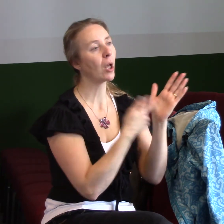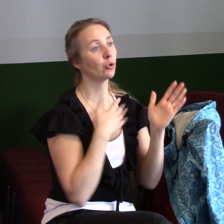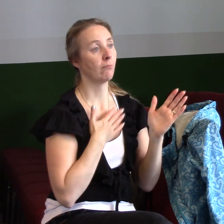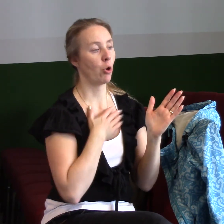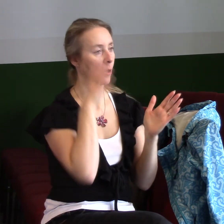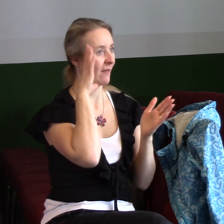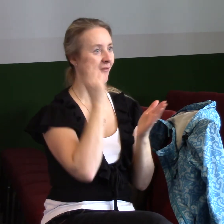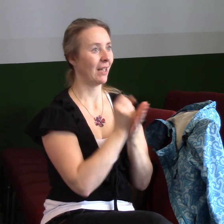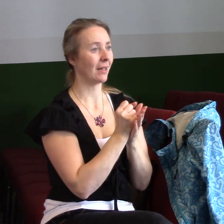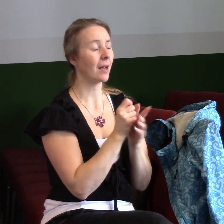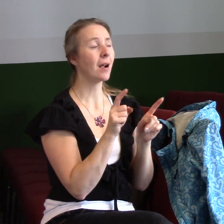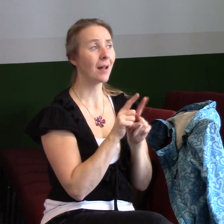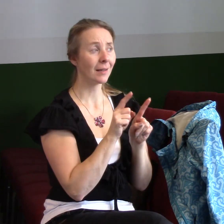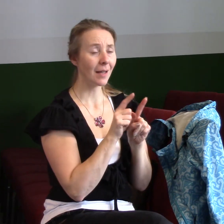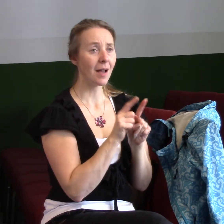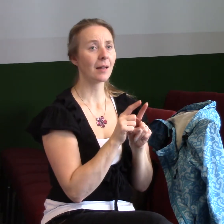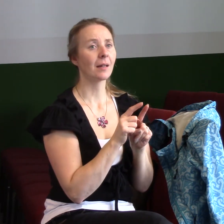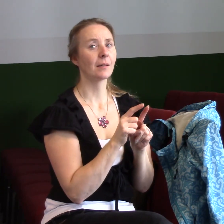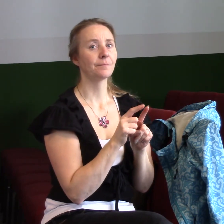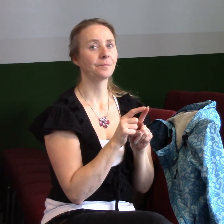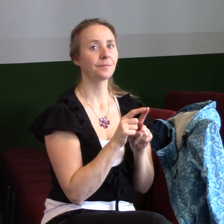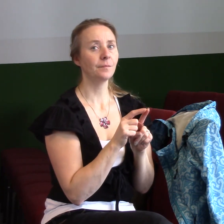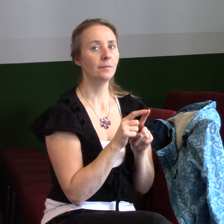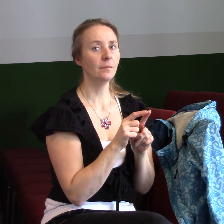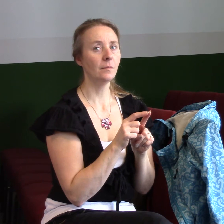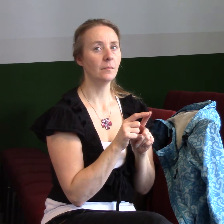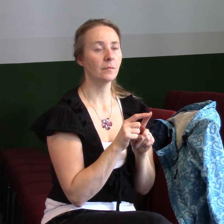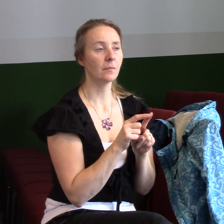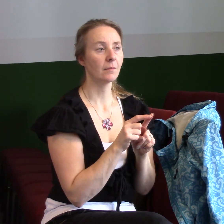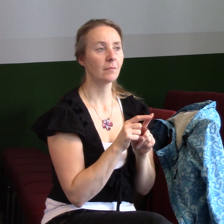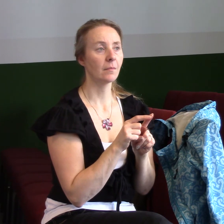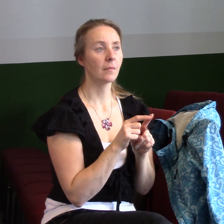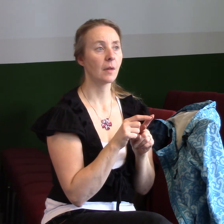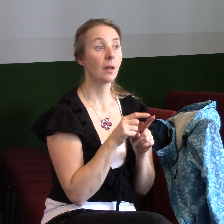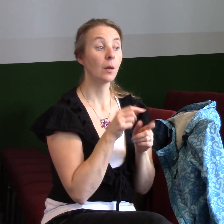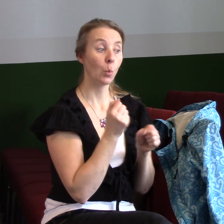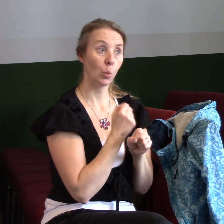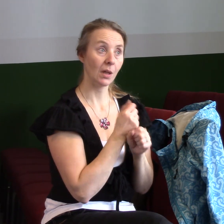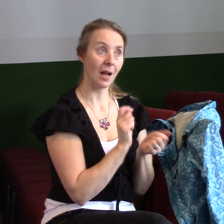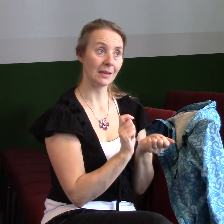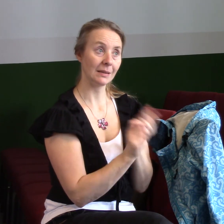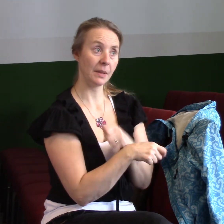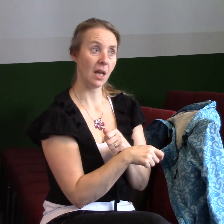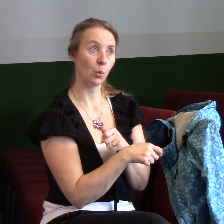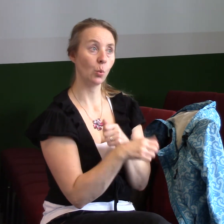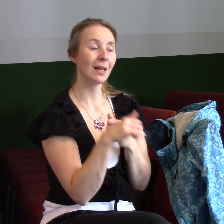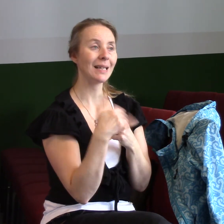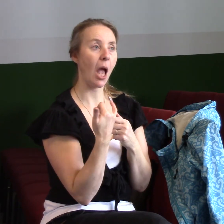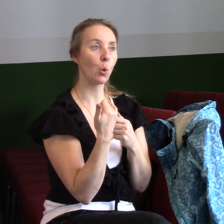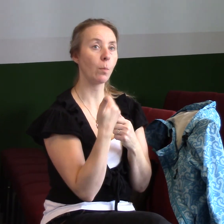ale je to i o tom, já jsem vlastně týka spojil ty dva vody nechtěně, že to přináší změnu. Mám tady z Jakuba, z první kapitoly, druhý a